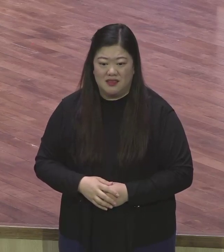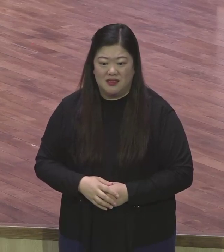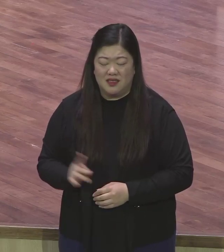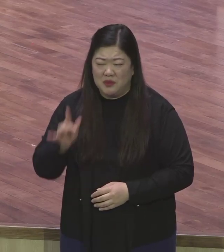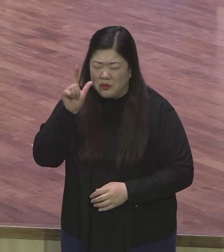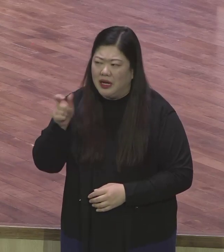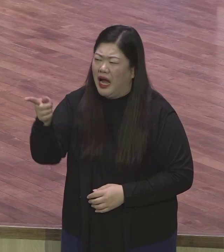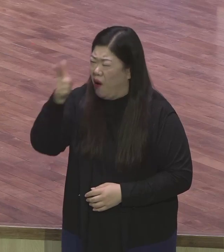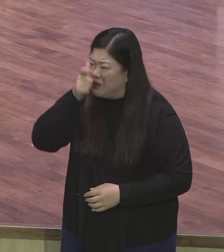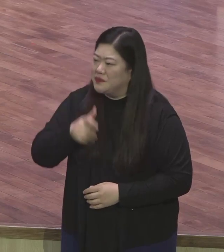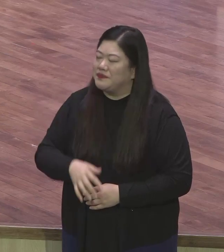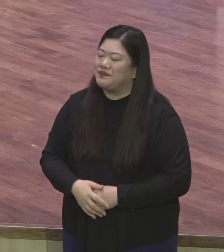버리는 거예요